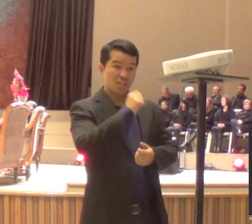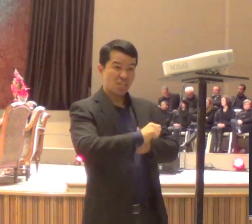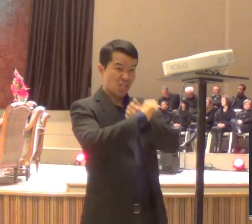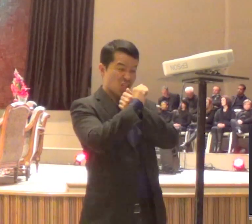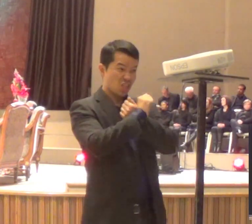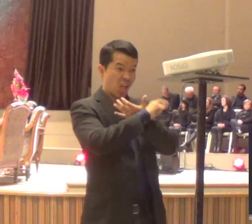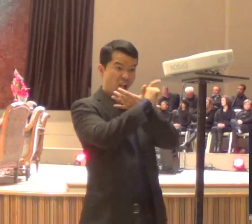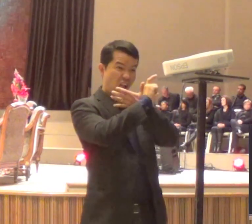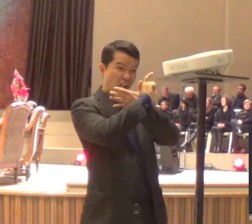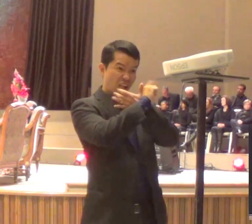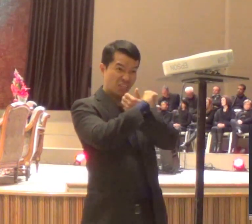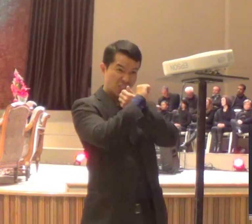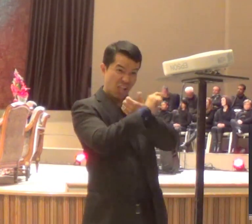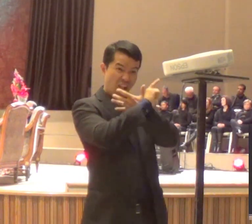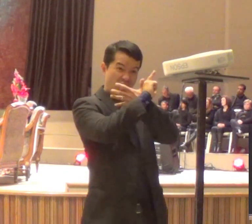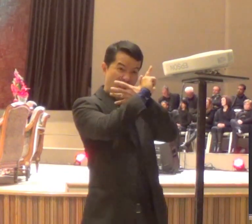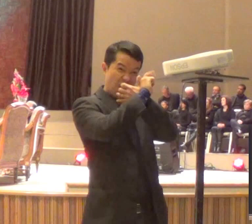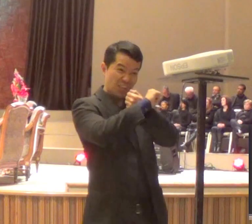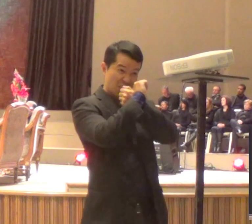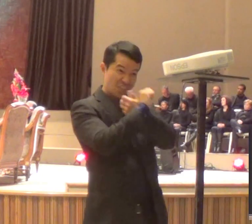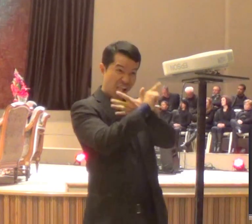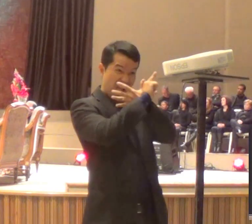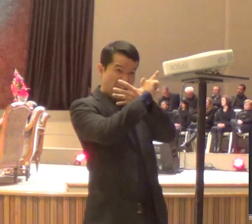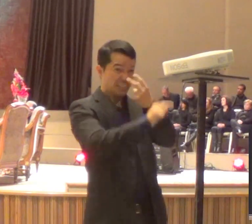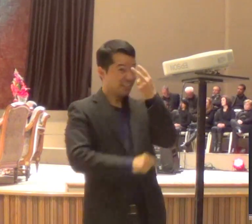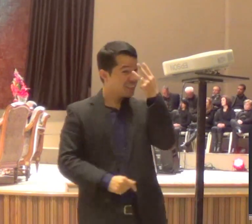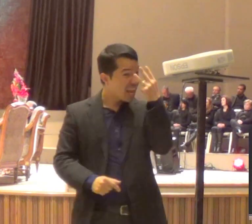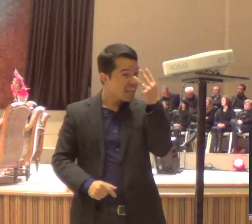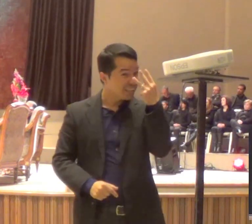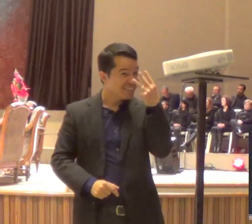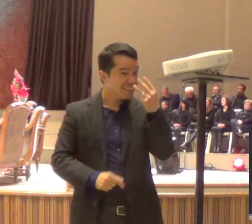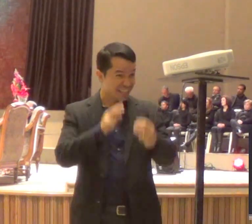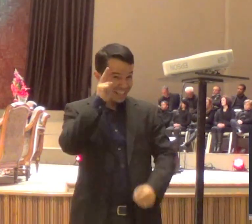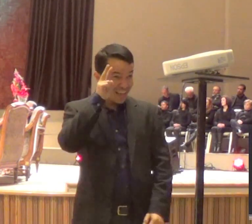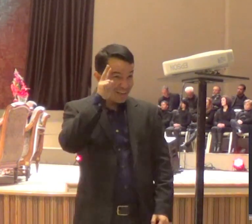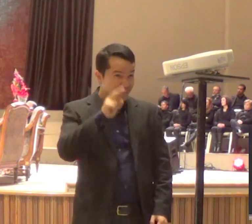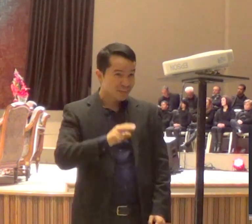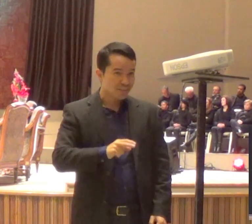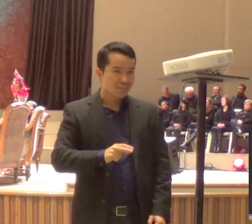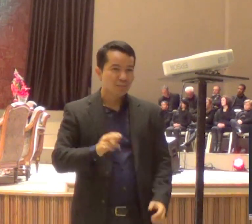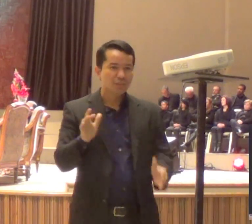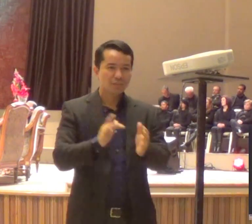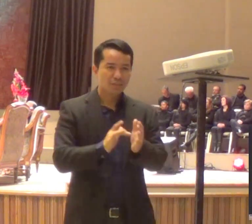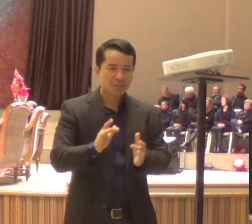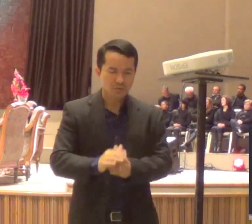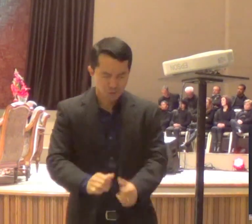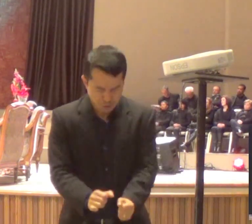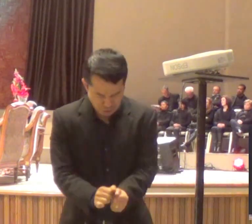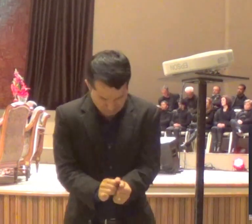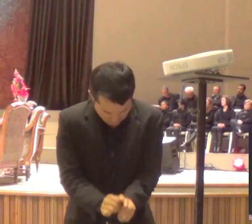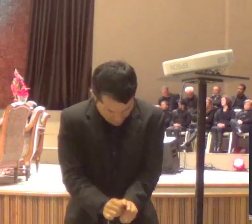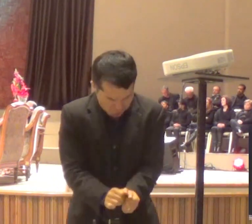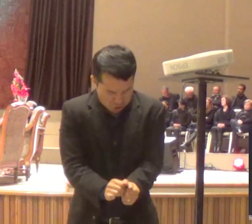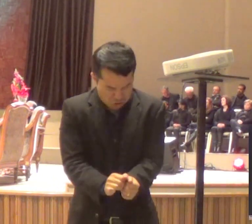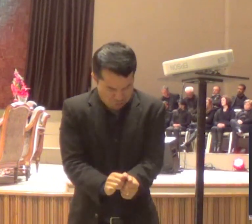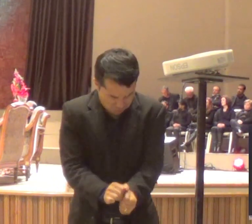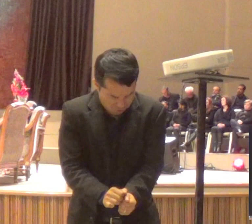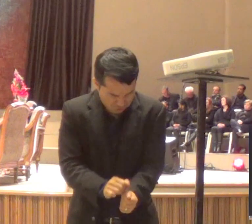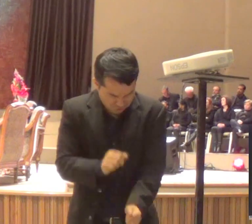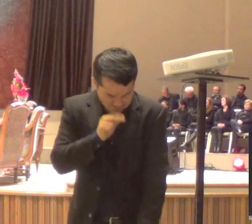Jesus que estava sendo julgado, ali, estava sendo acusado, estava sendo pressionado,